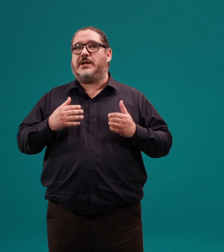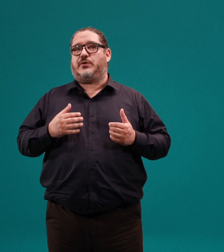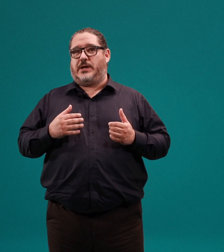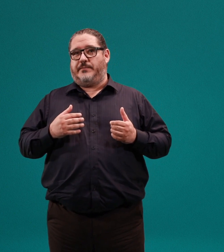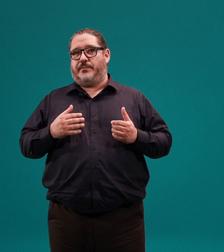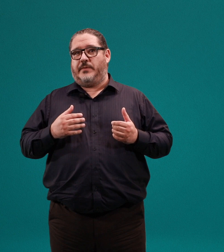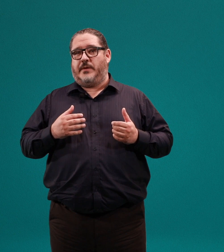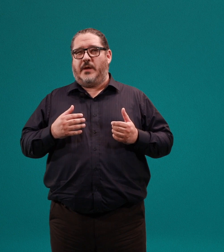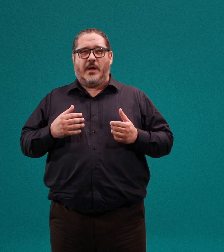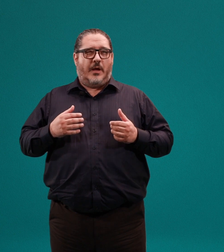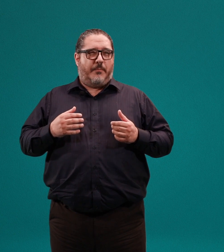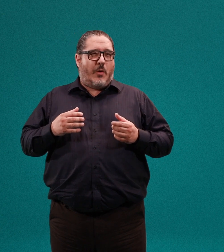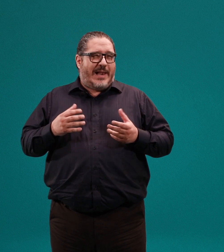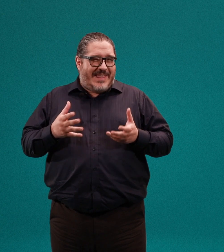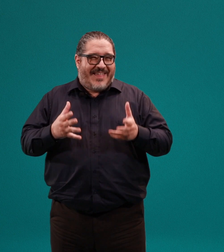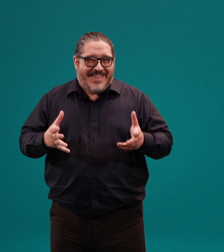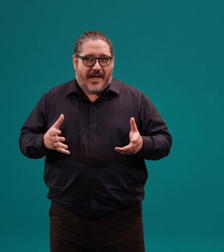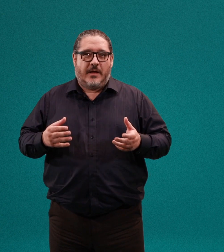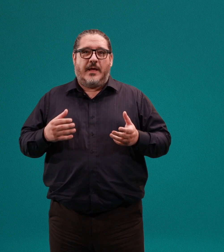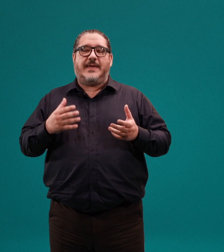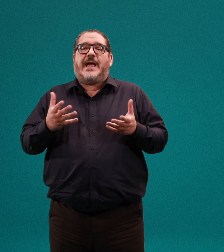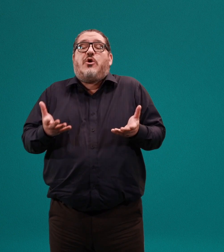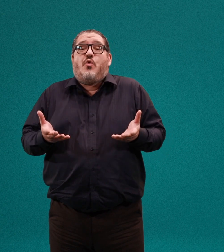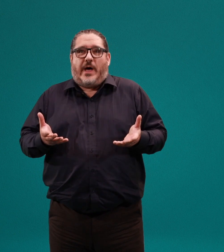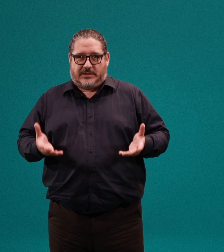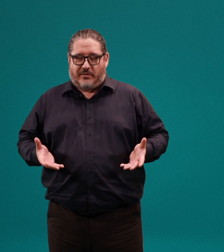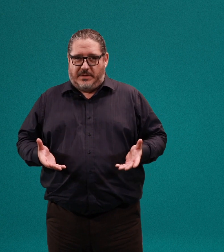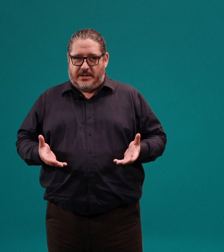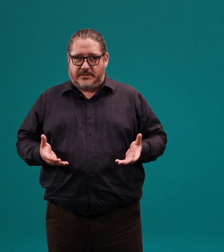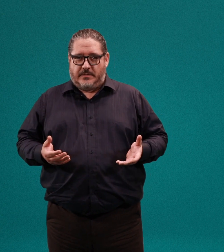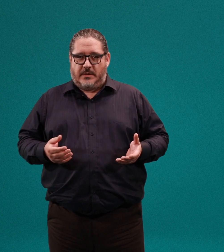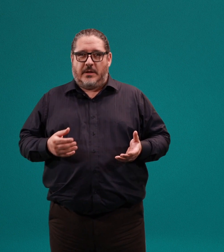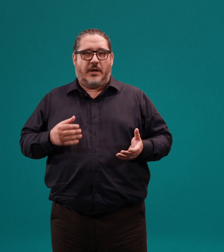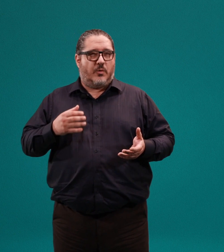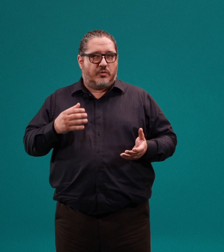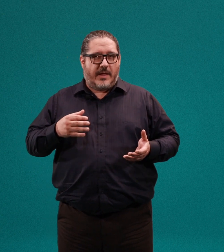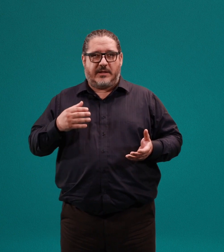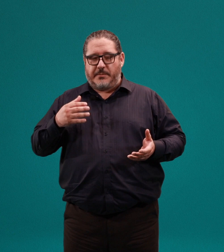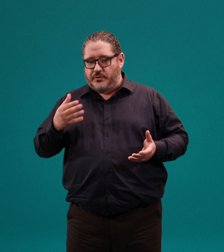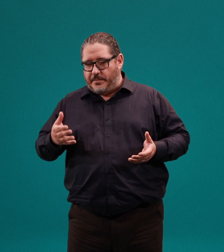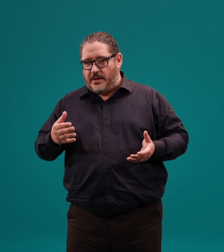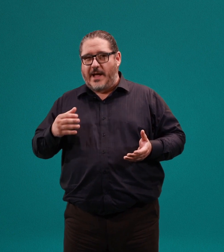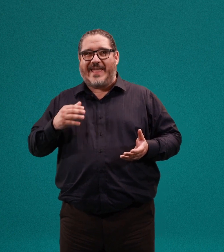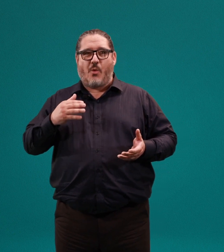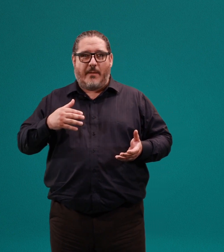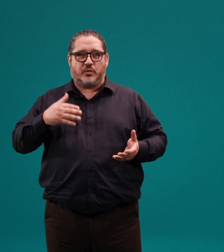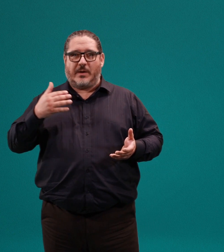nacional. Pero en el día a día, ¿quién ayuda a estas familias? En CulturaDigital.p adecuamos una